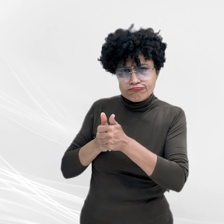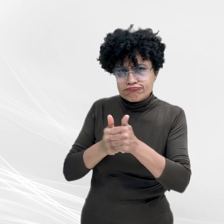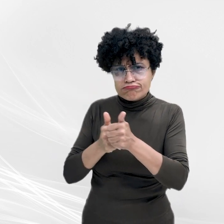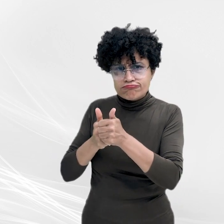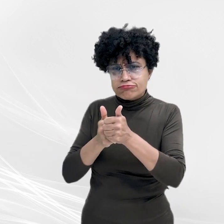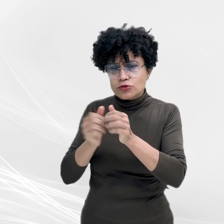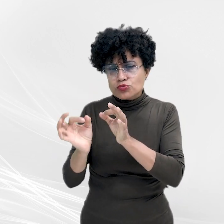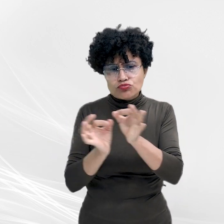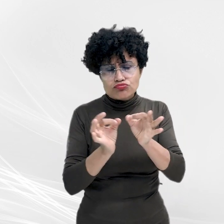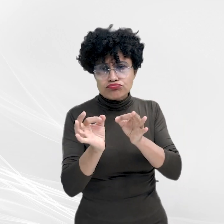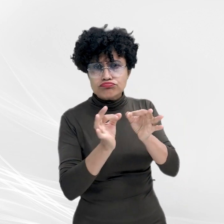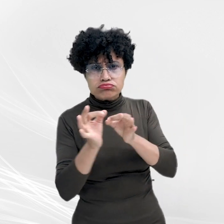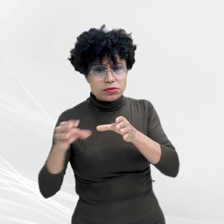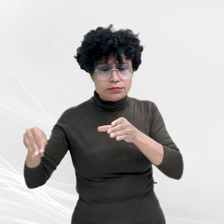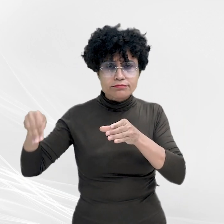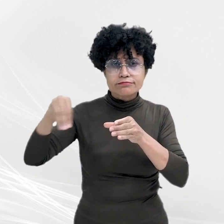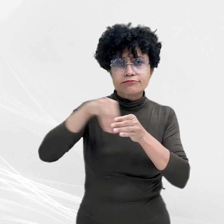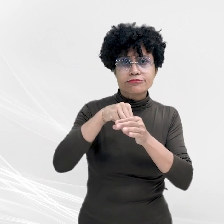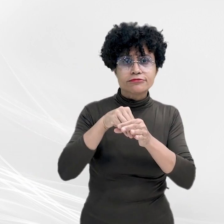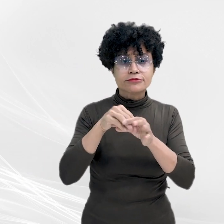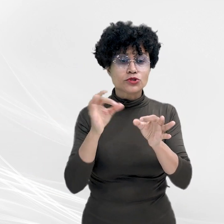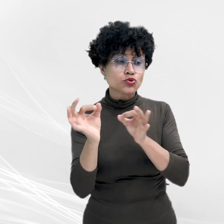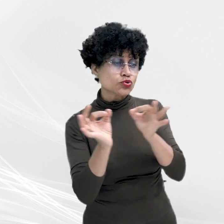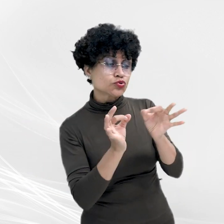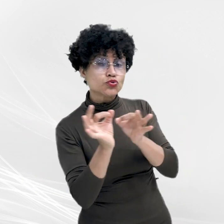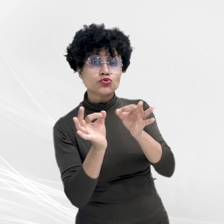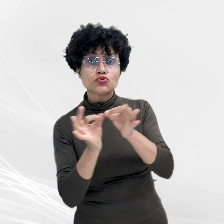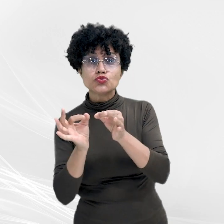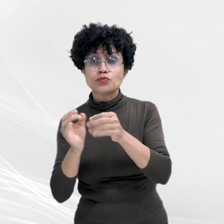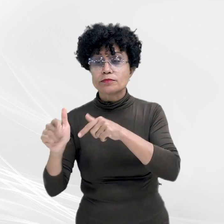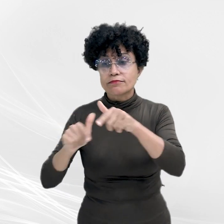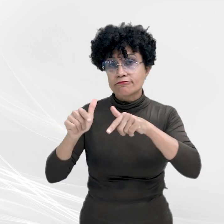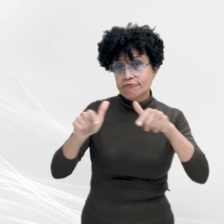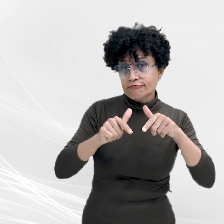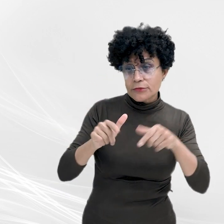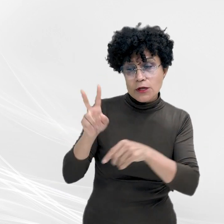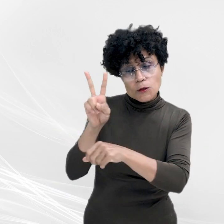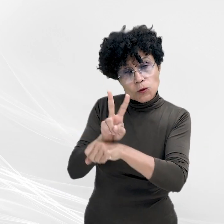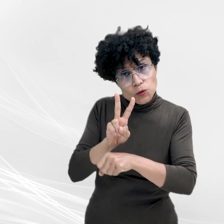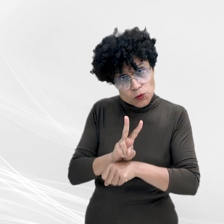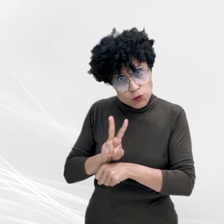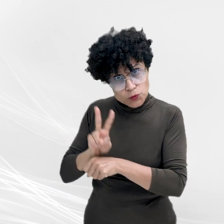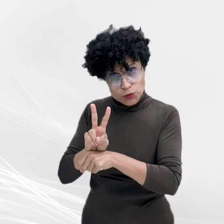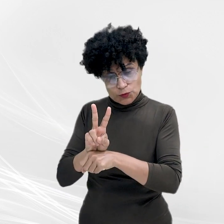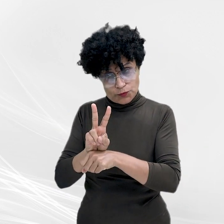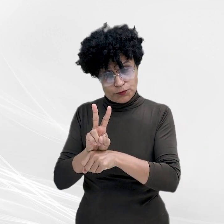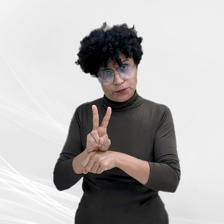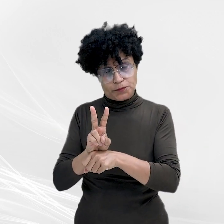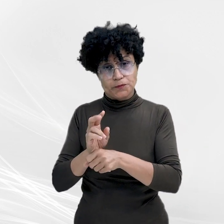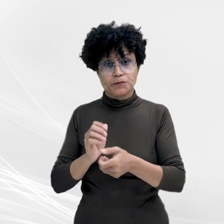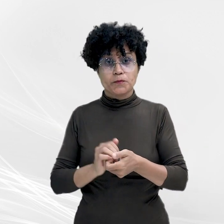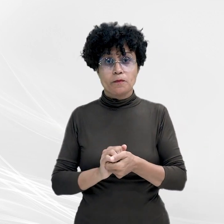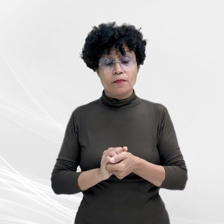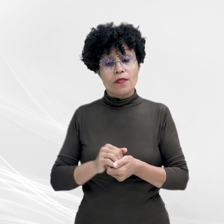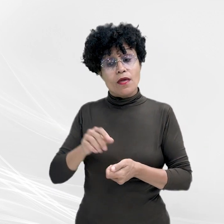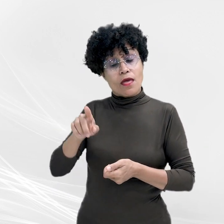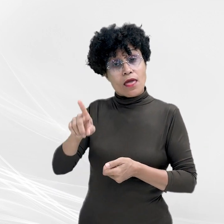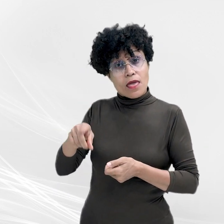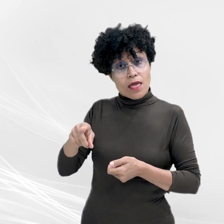elaboração e implementação do plano de manejo da unidade de conservação. Abre aspas, o parque